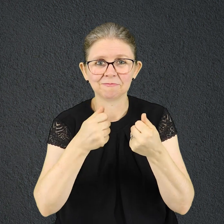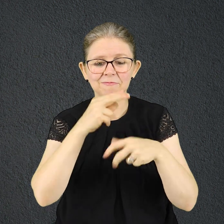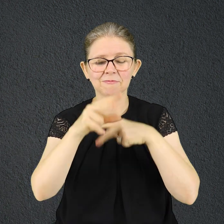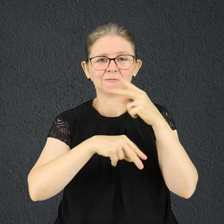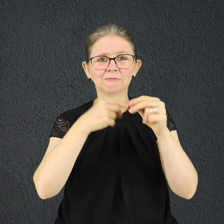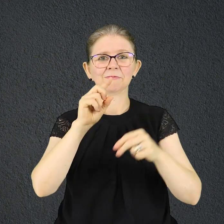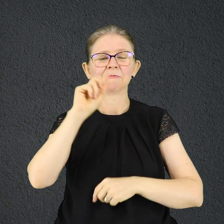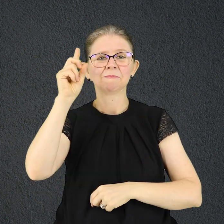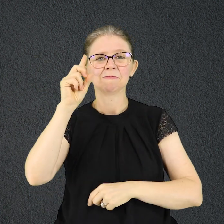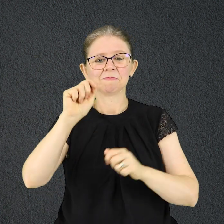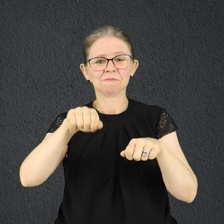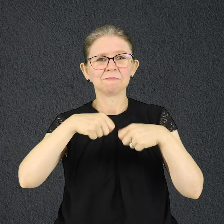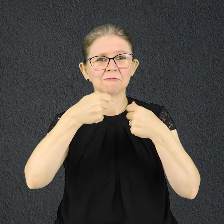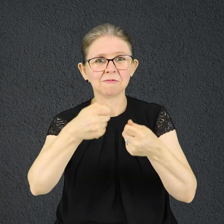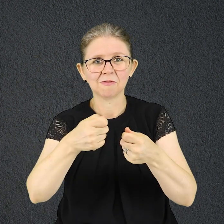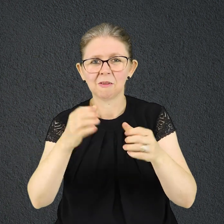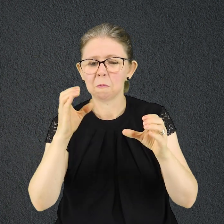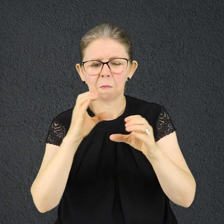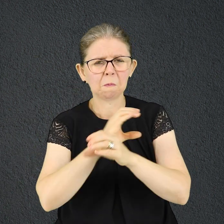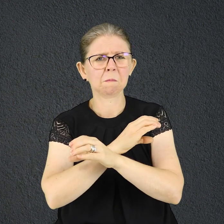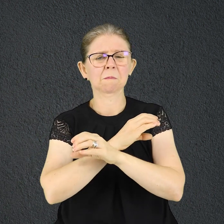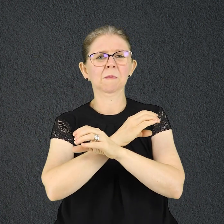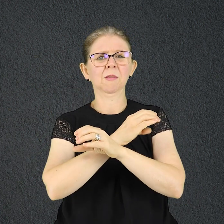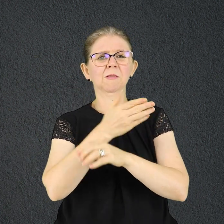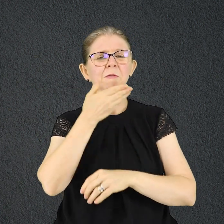nada para viver felizes, como expressa o versículo em destaque.